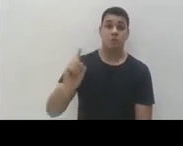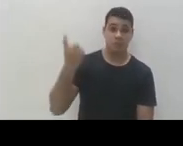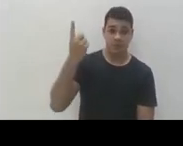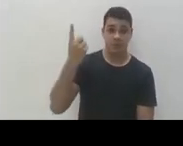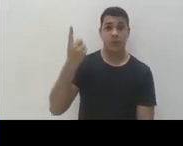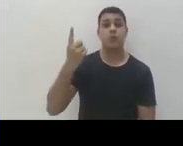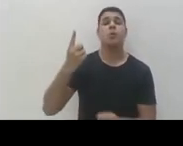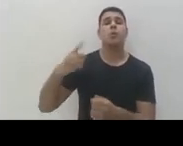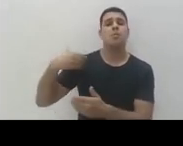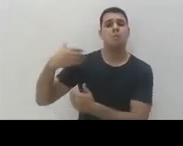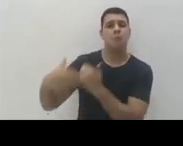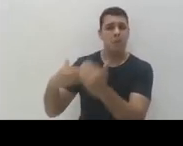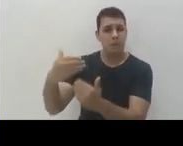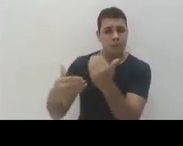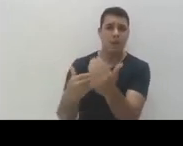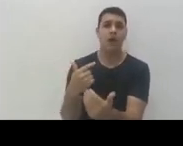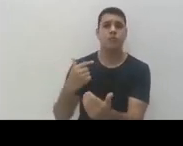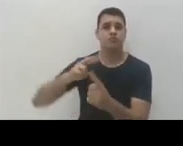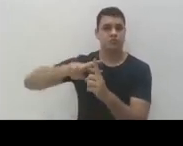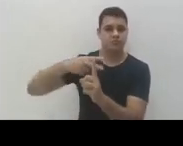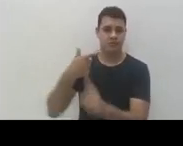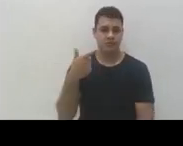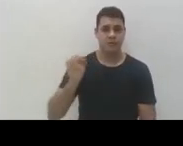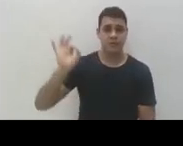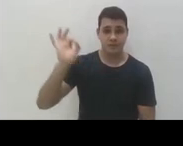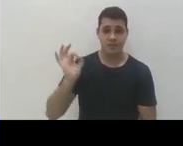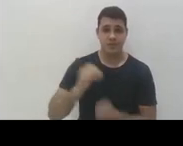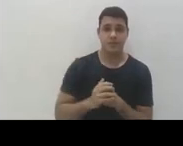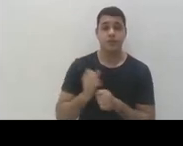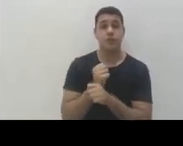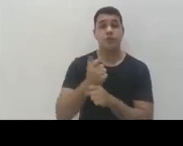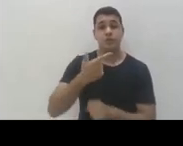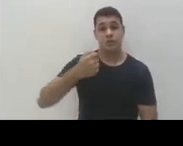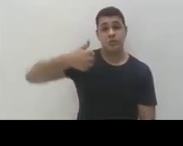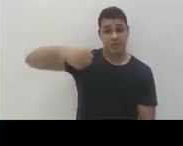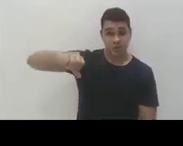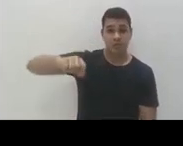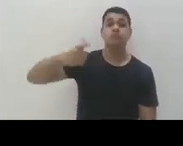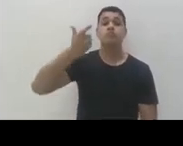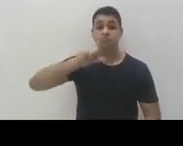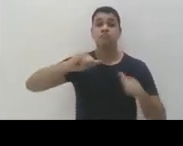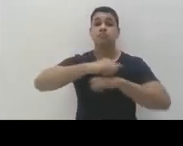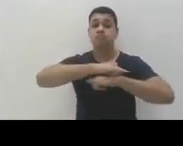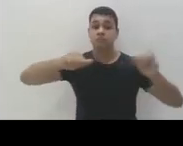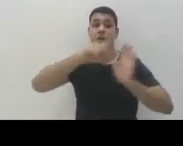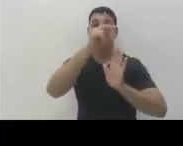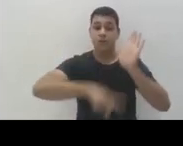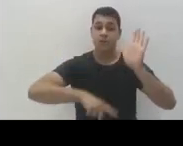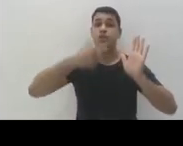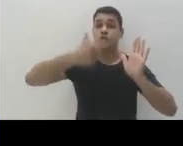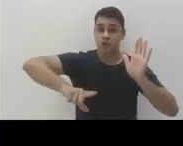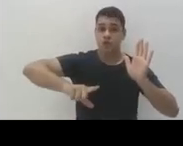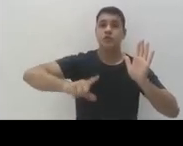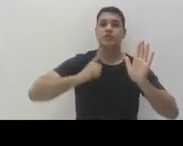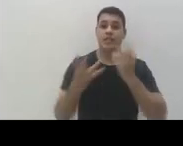% em seguida. Depois, em 2019, foi lançada uma outra portaria que incluiu a questão do lapto